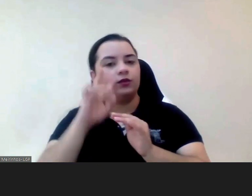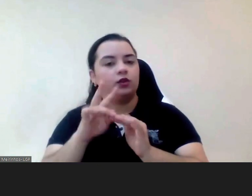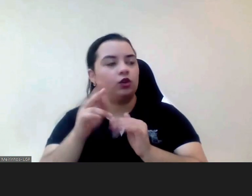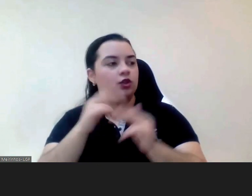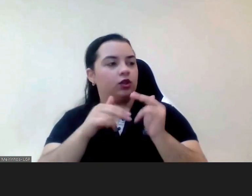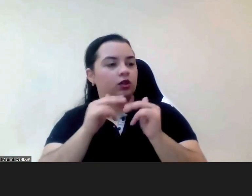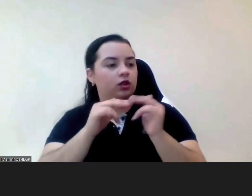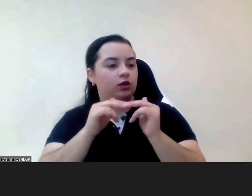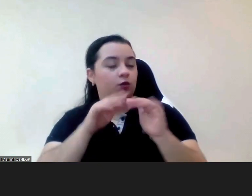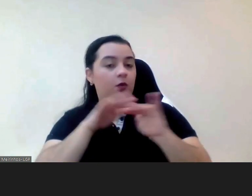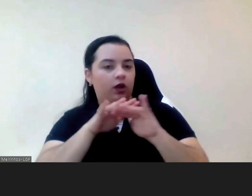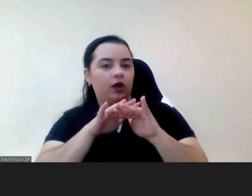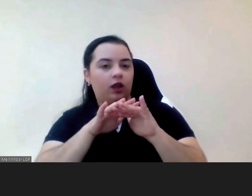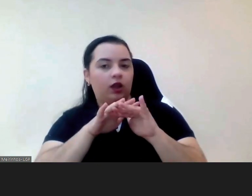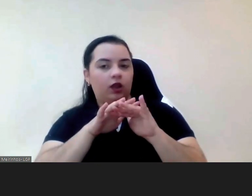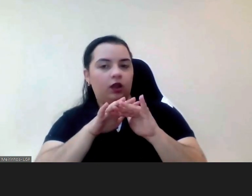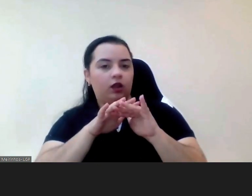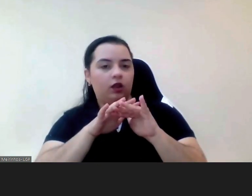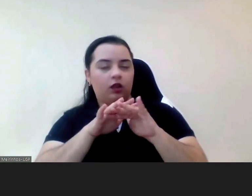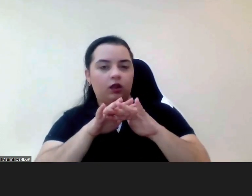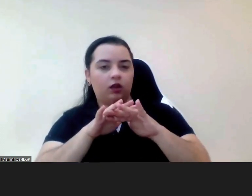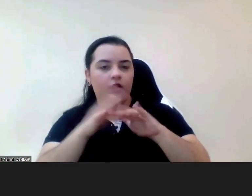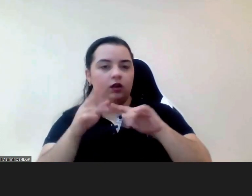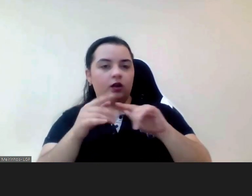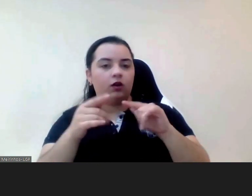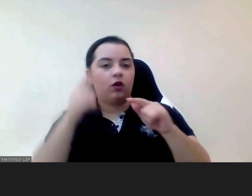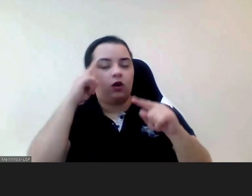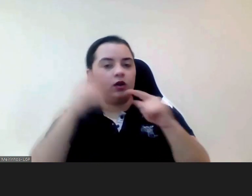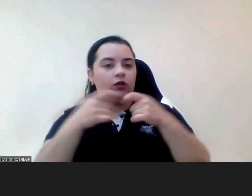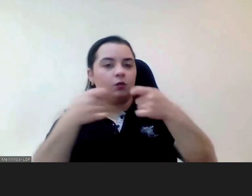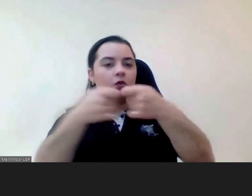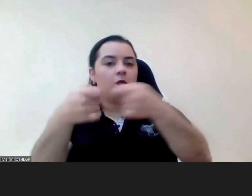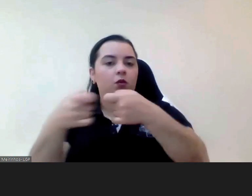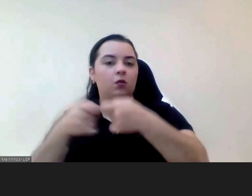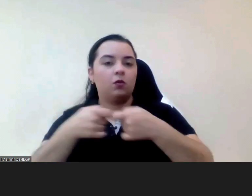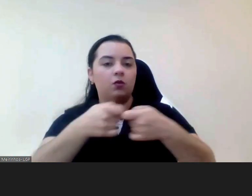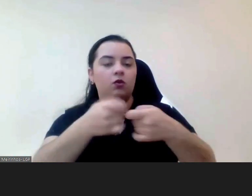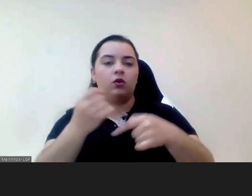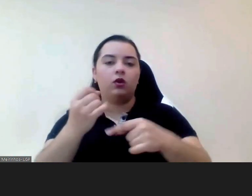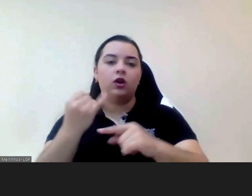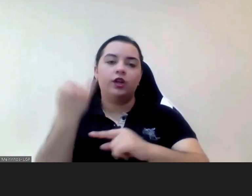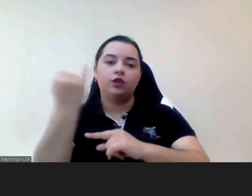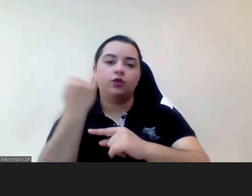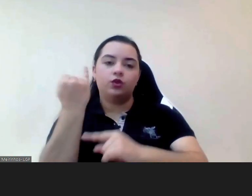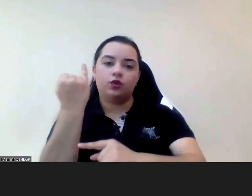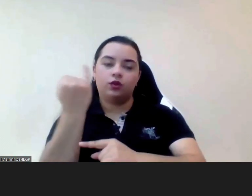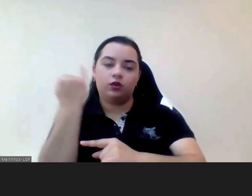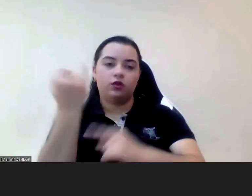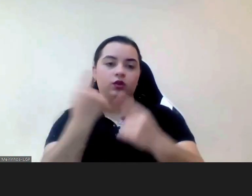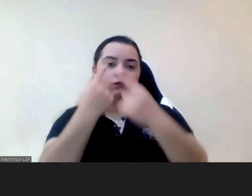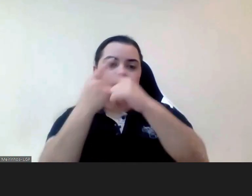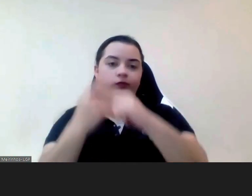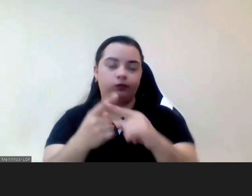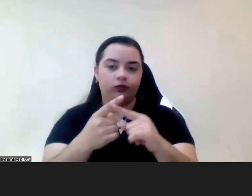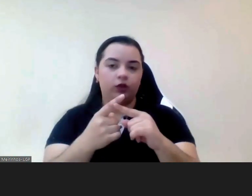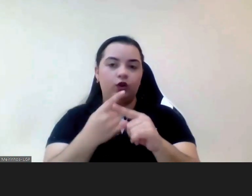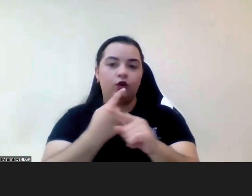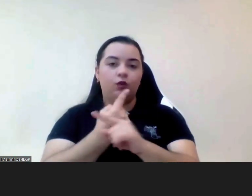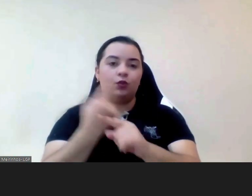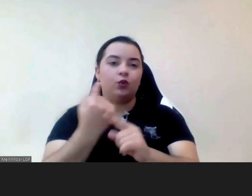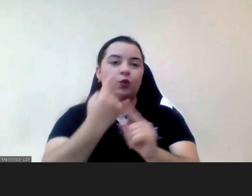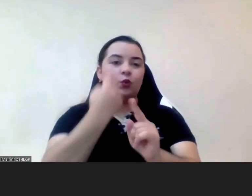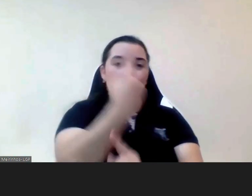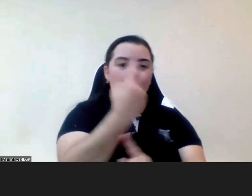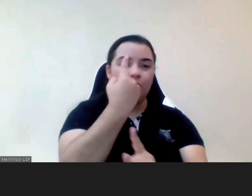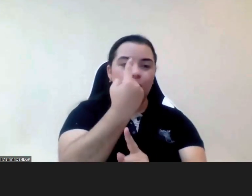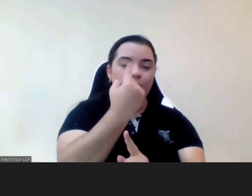outras instituições para ter porque nestas coisas um mais um não são dois um mais um